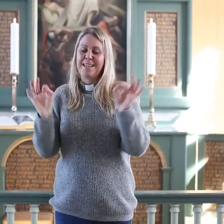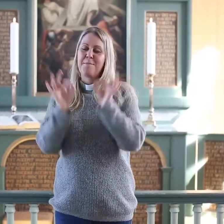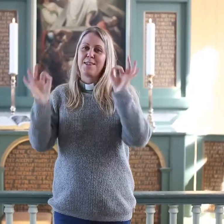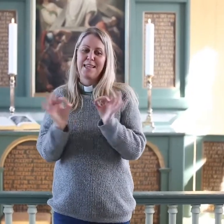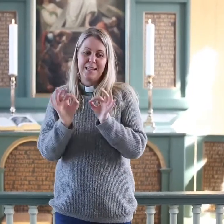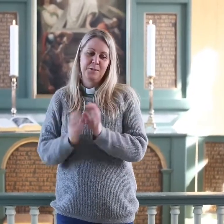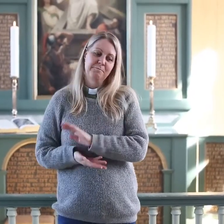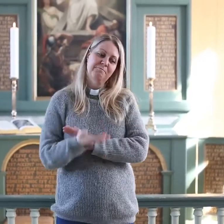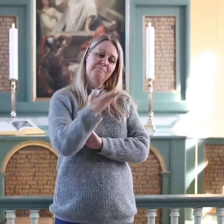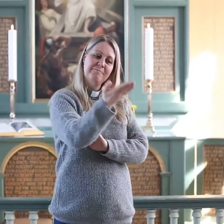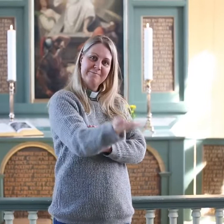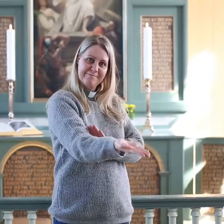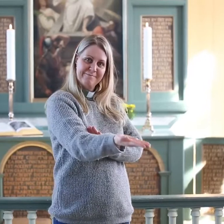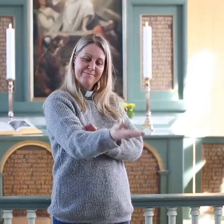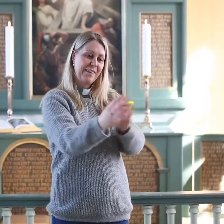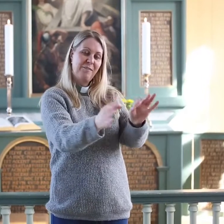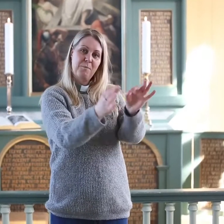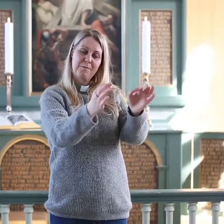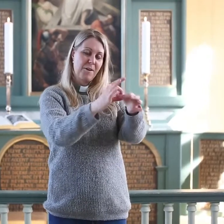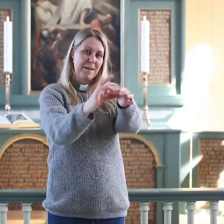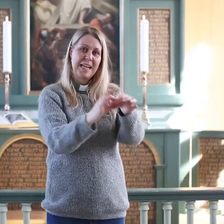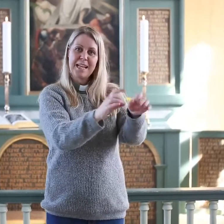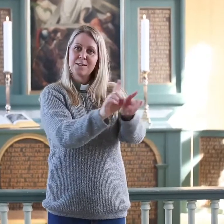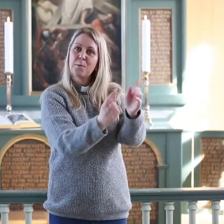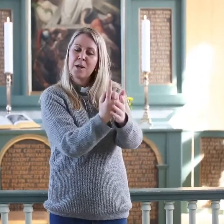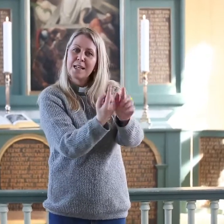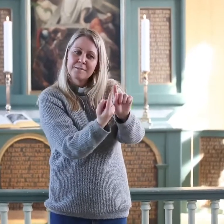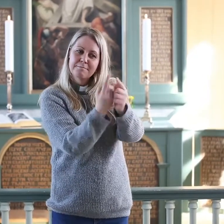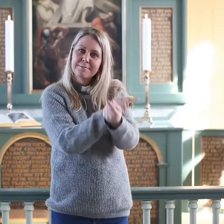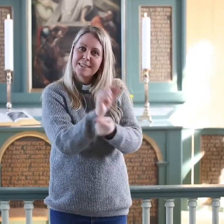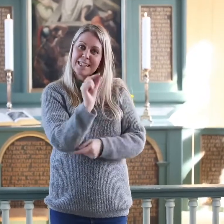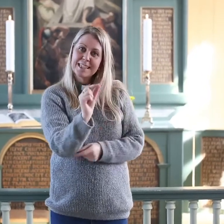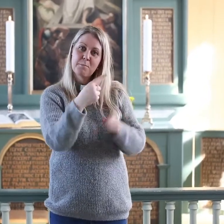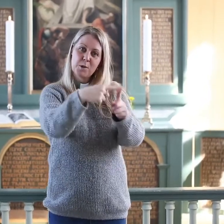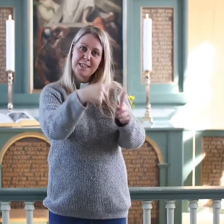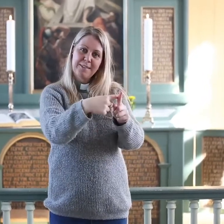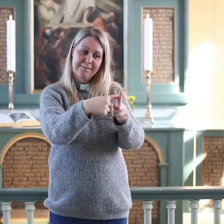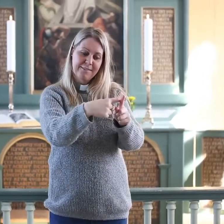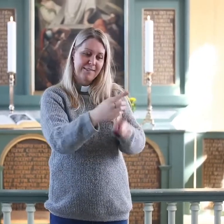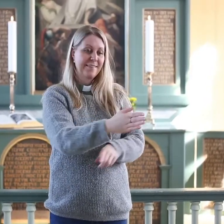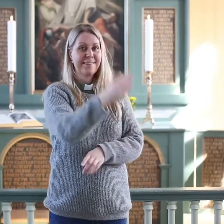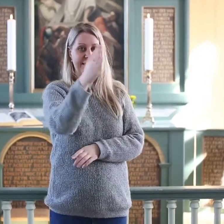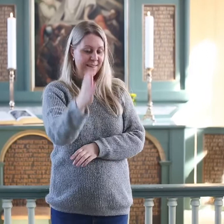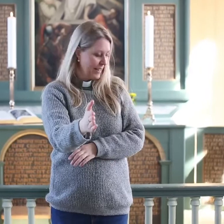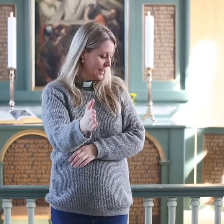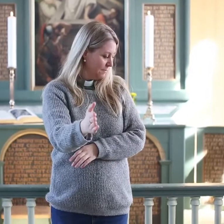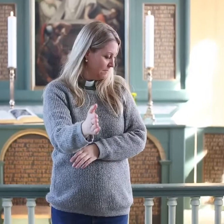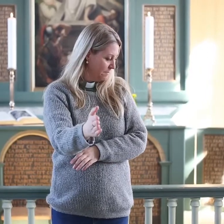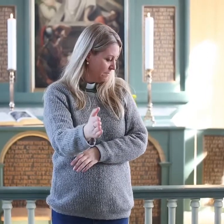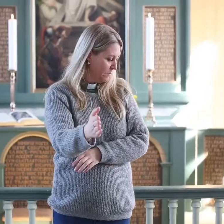ekstra fin pynt, og gå og levere den kaken på døra. Kanskje det snu litt, og at det blir